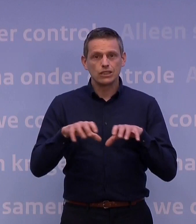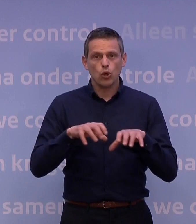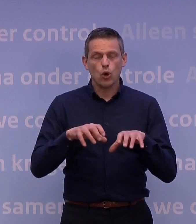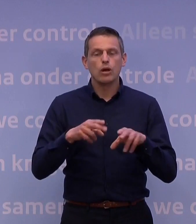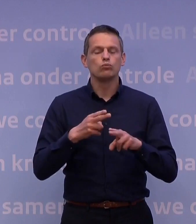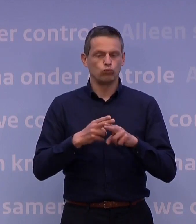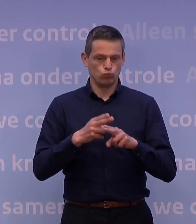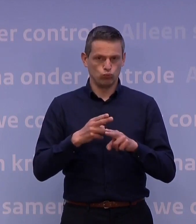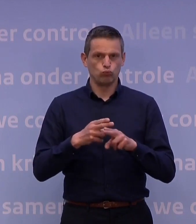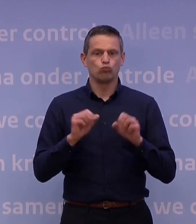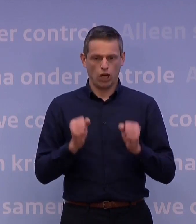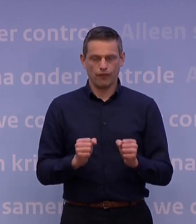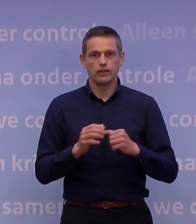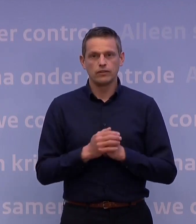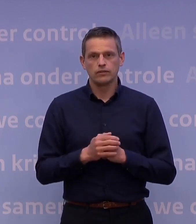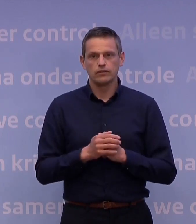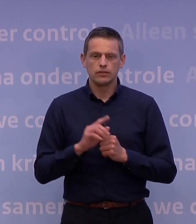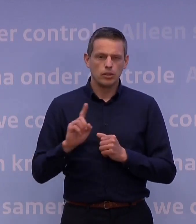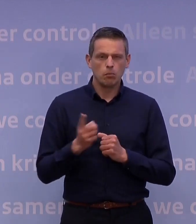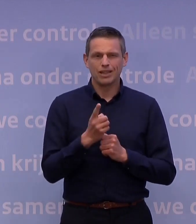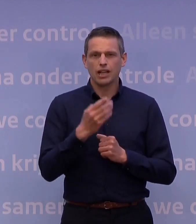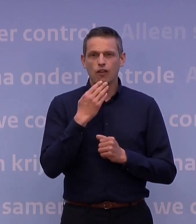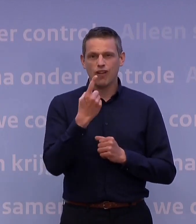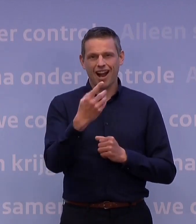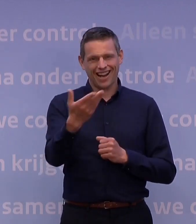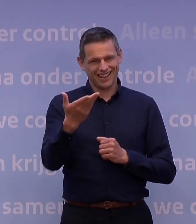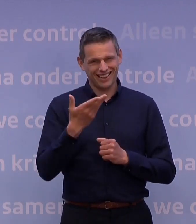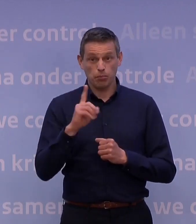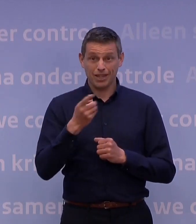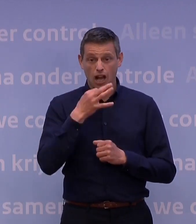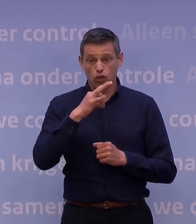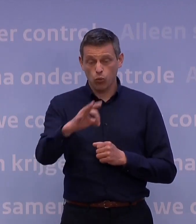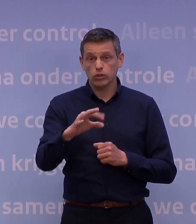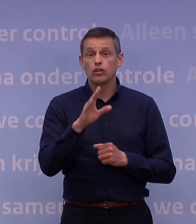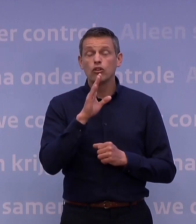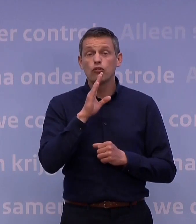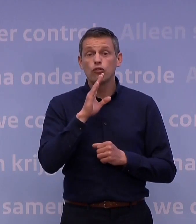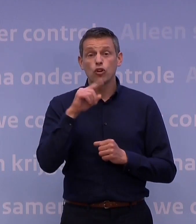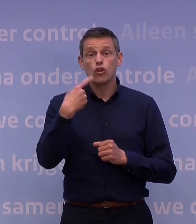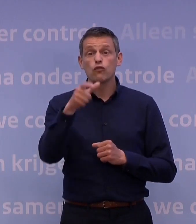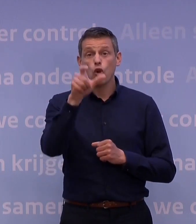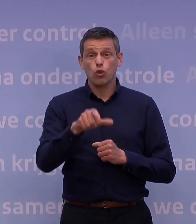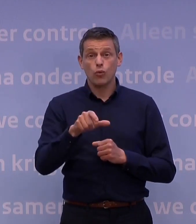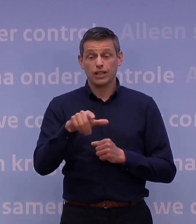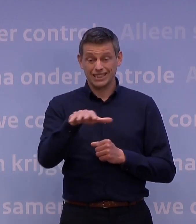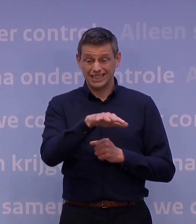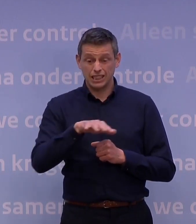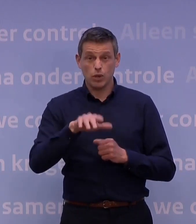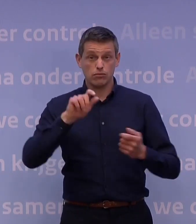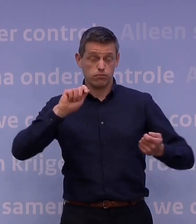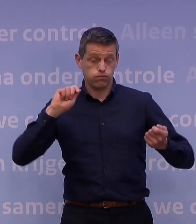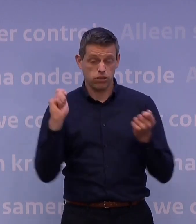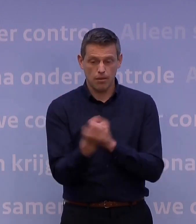En om meteen uw eerste vraag te beantwoorden, als volgende week de hemel naar beneden valt en de